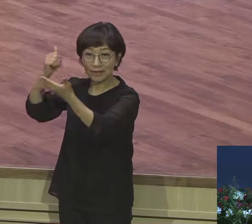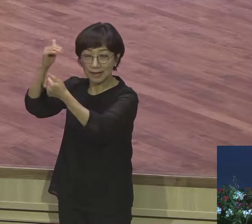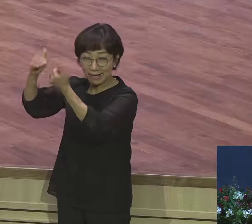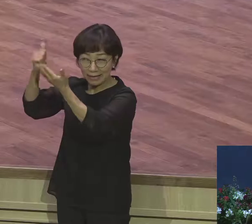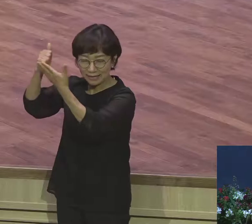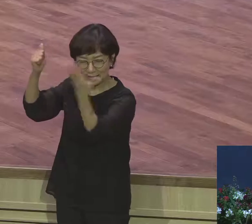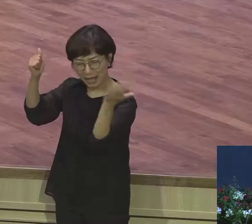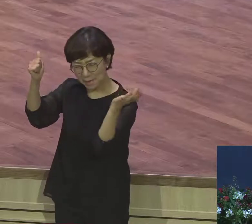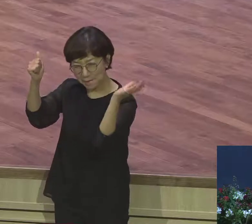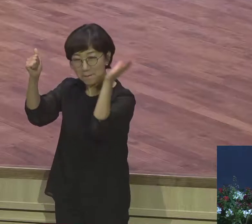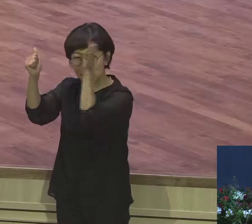기도가 아니었어요